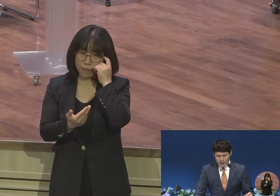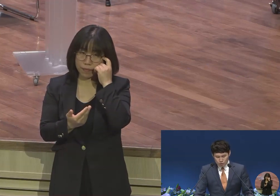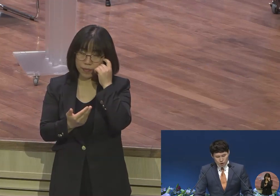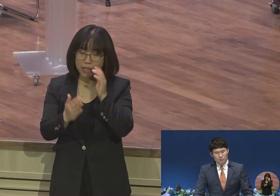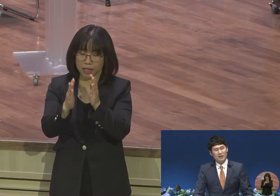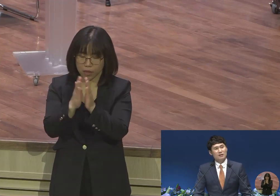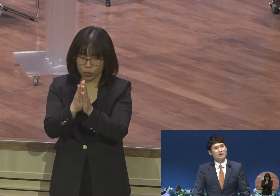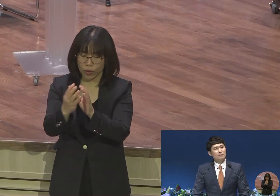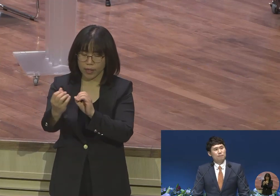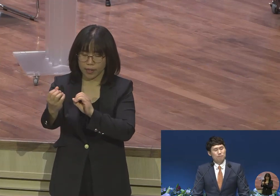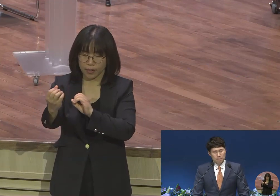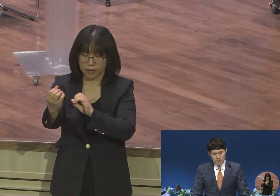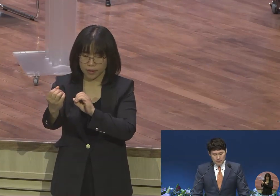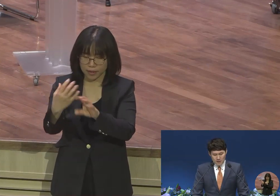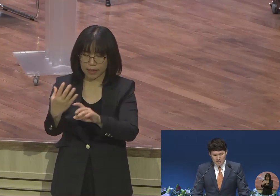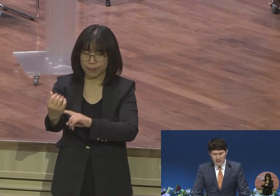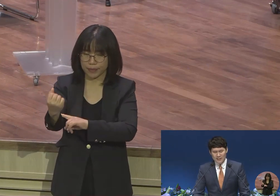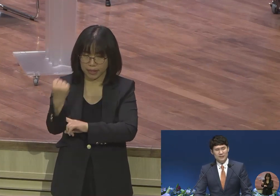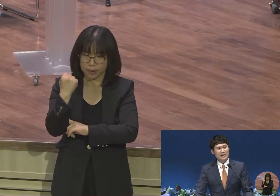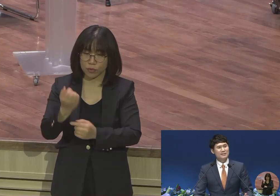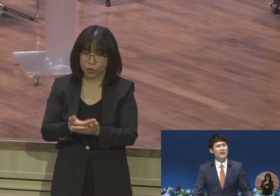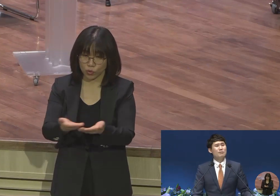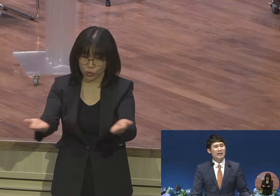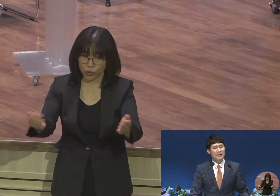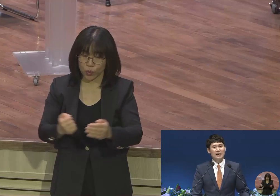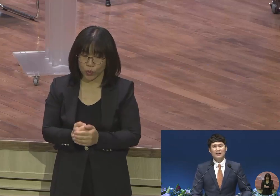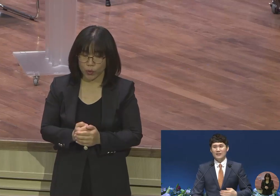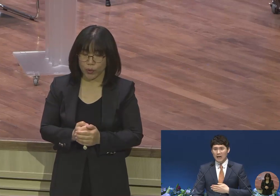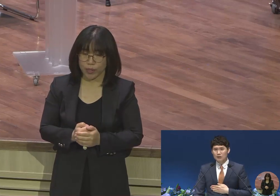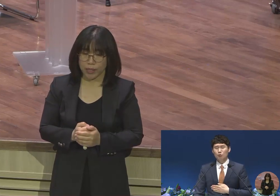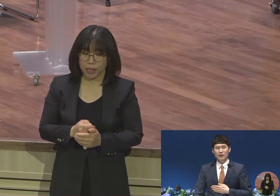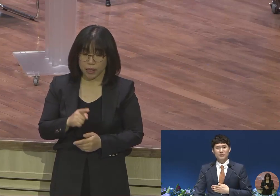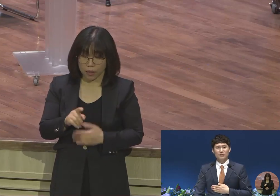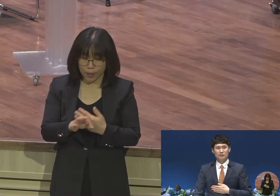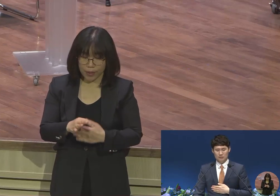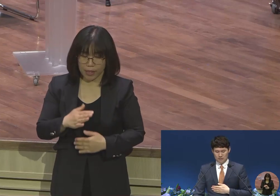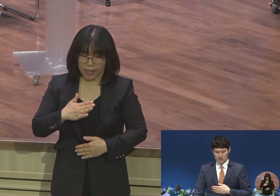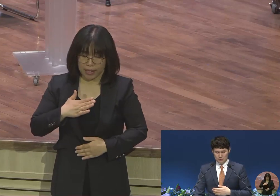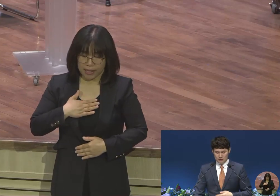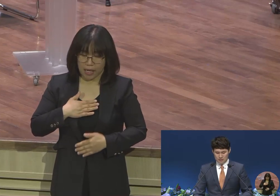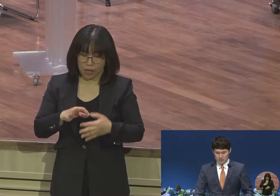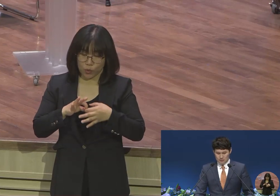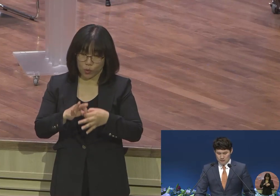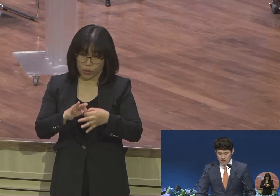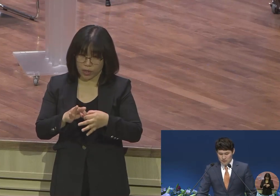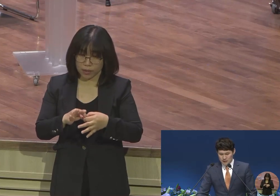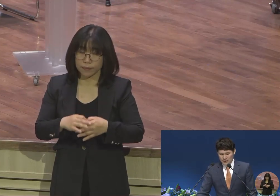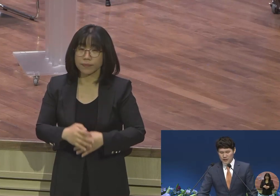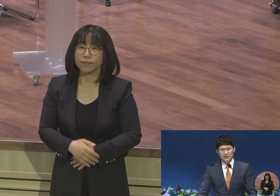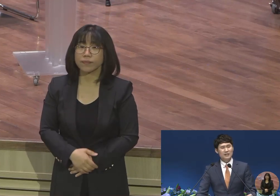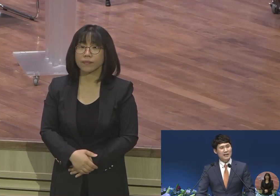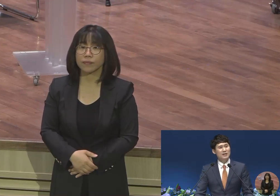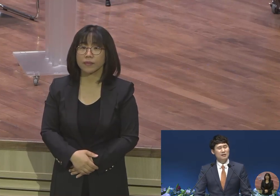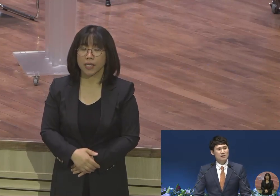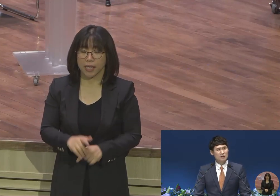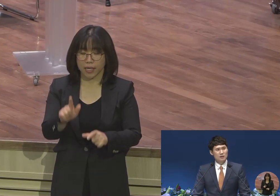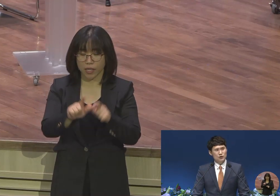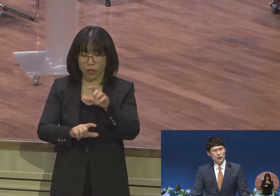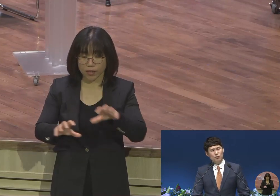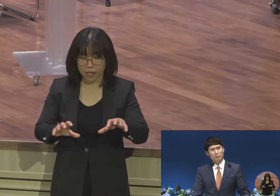주십니다 그 안에서 다른 사람이 아니라 나를 통해서 그 현장 살릴 최고의